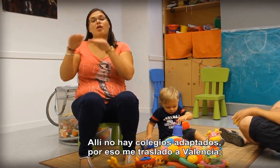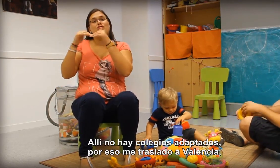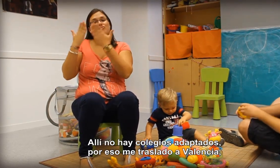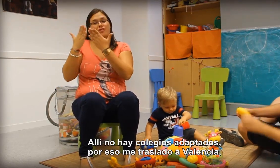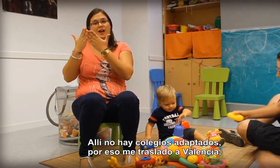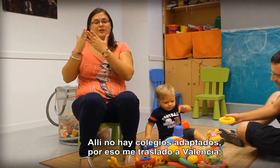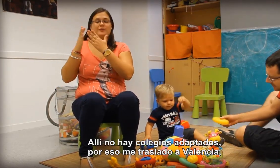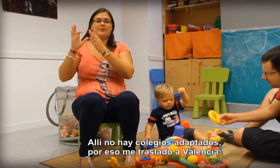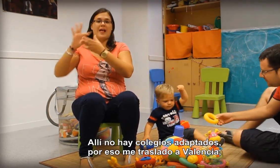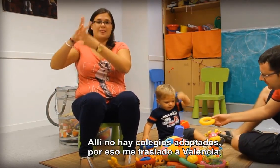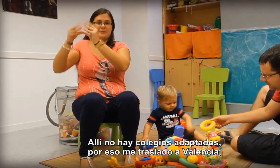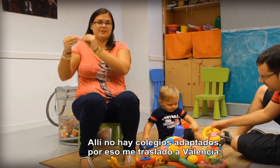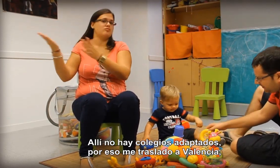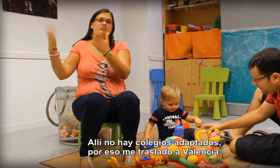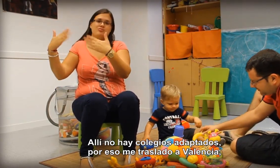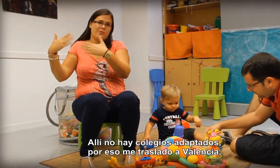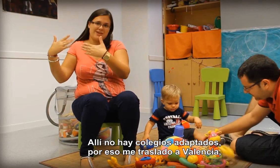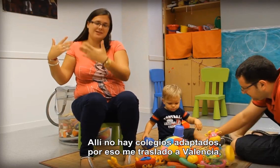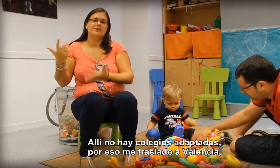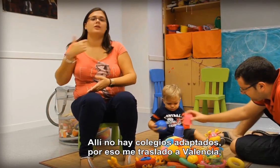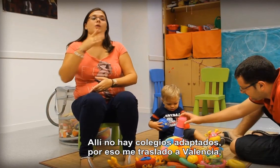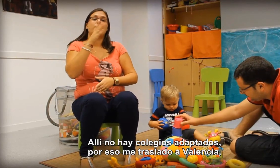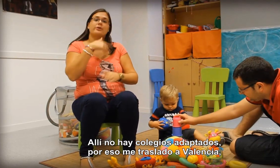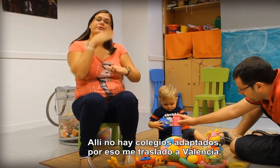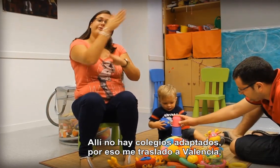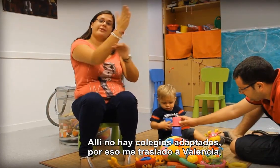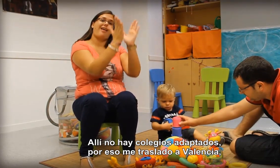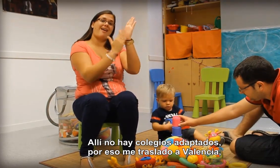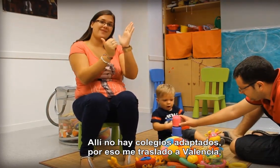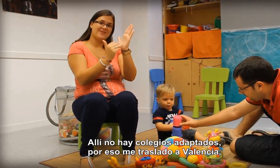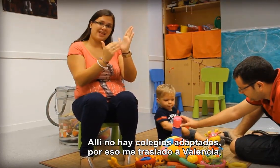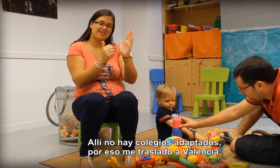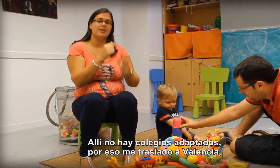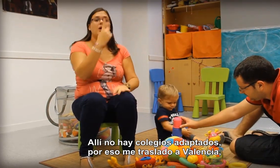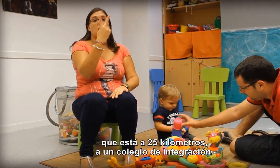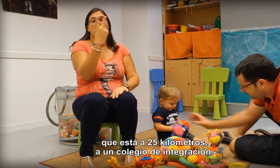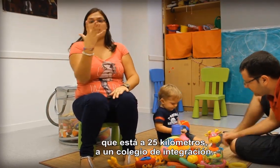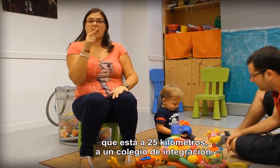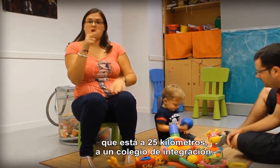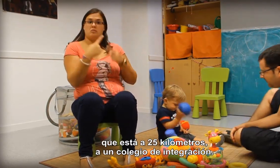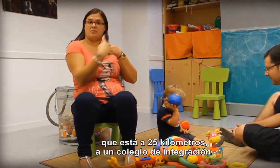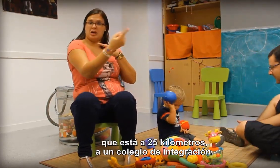adaptados, por eso me traslado a Valencia, que está a 25 kilómetros, a un colegio de integración.